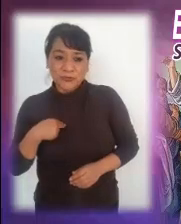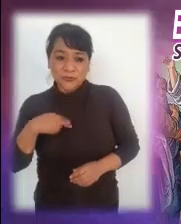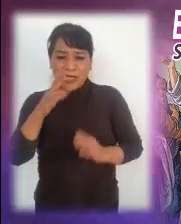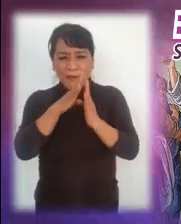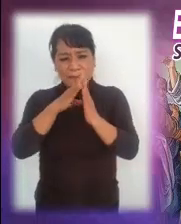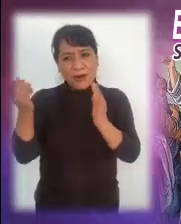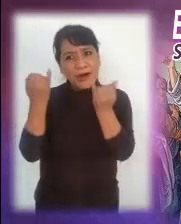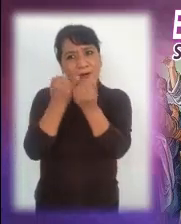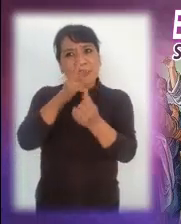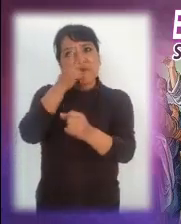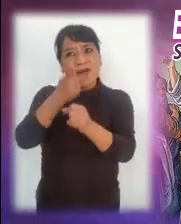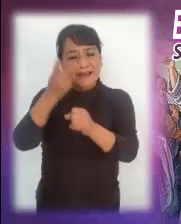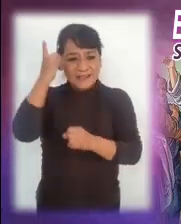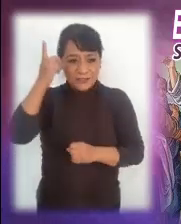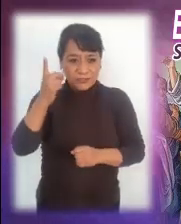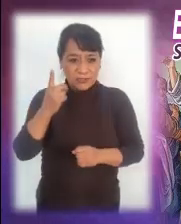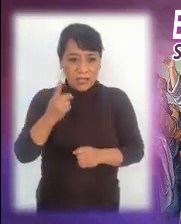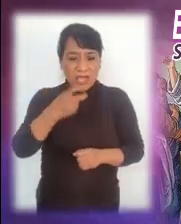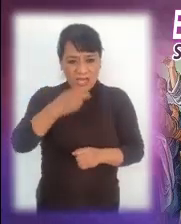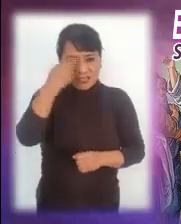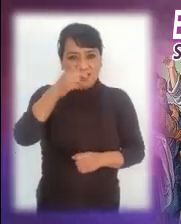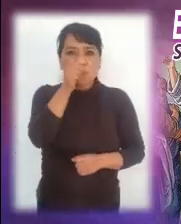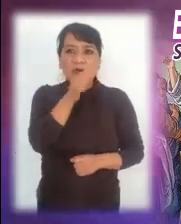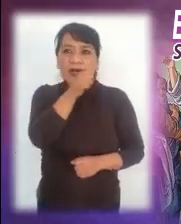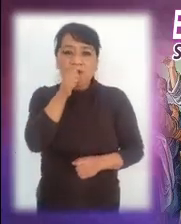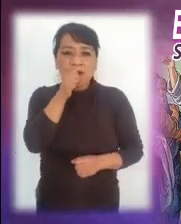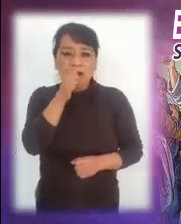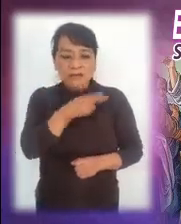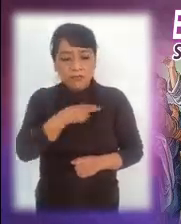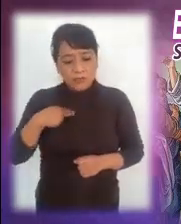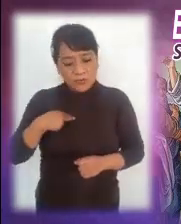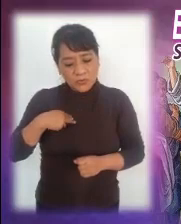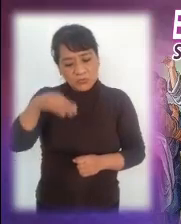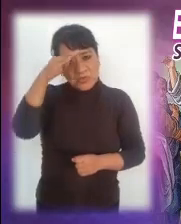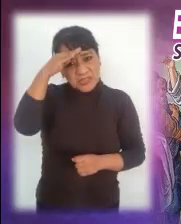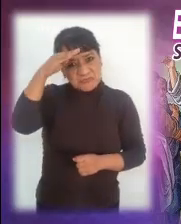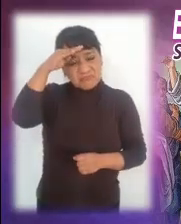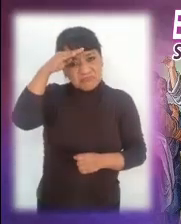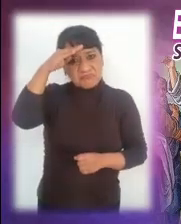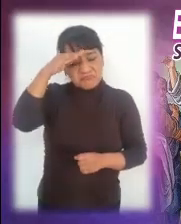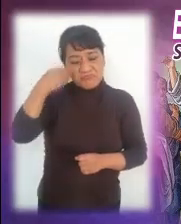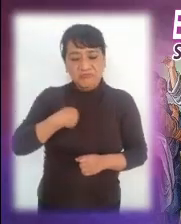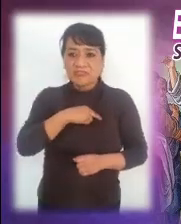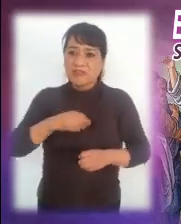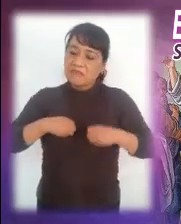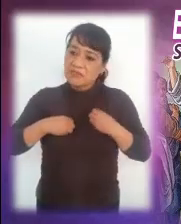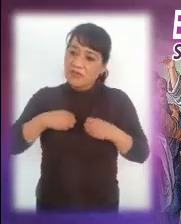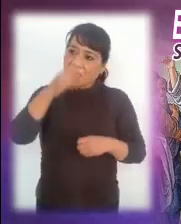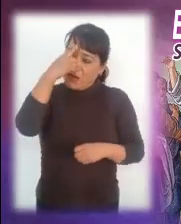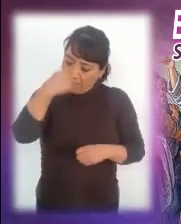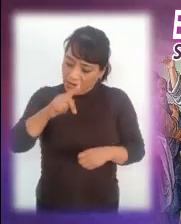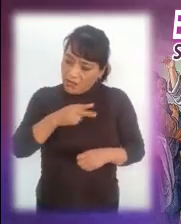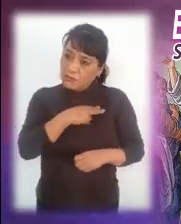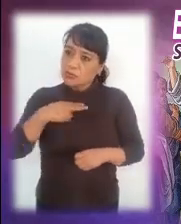estos días, miremos nuestro modelo y después miremos nuestra vida para comprobar si vamos